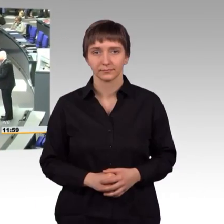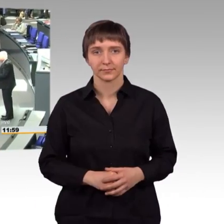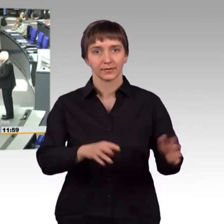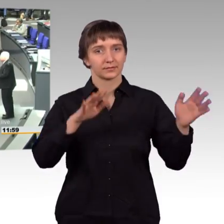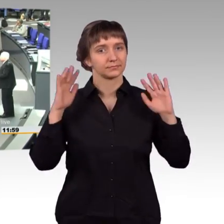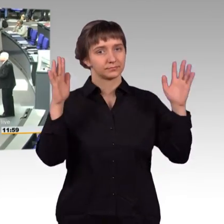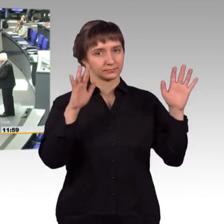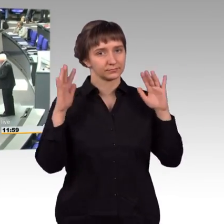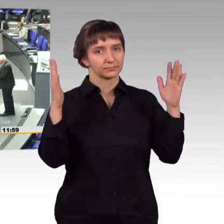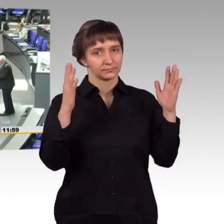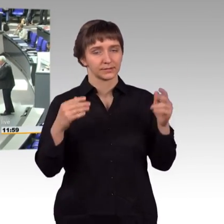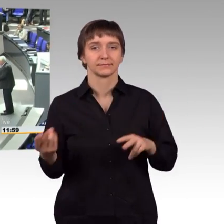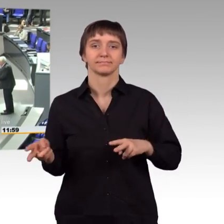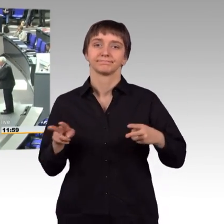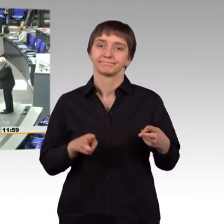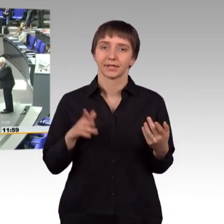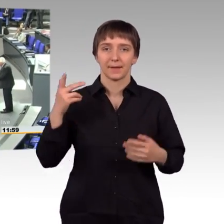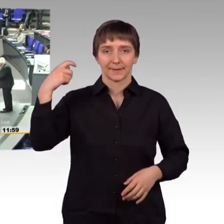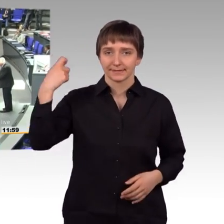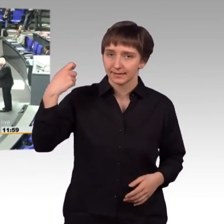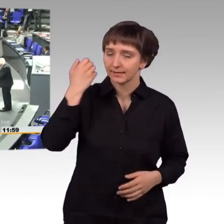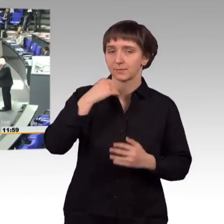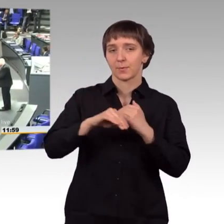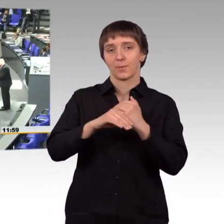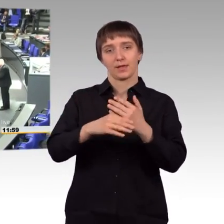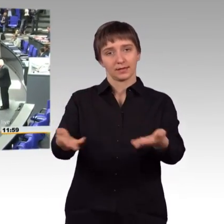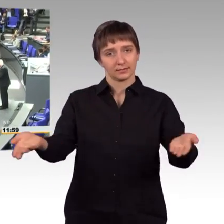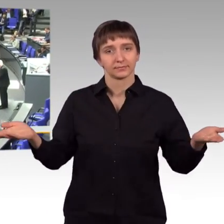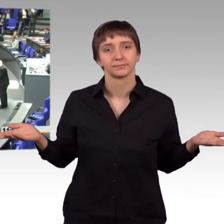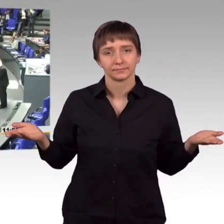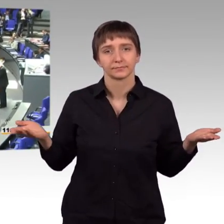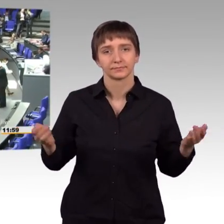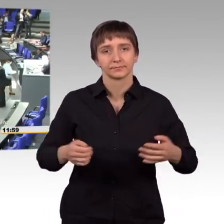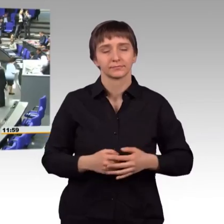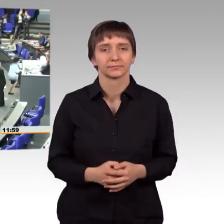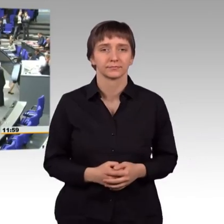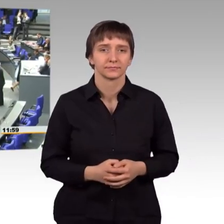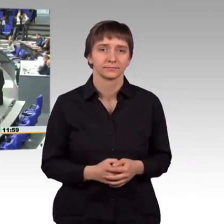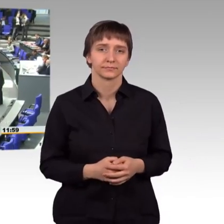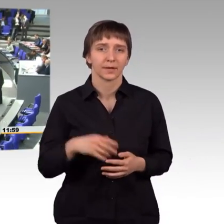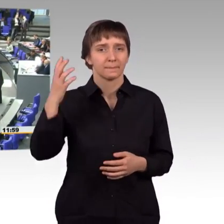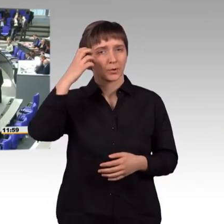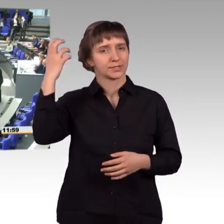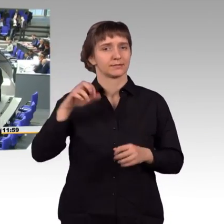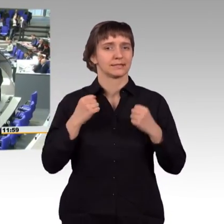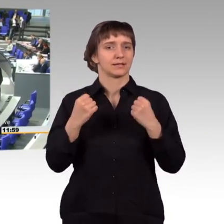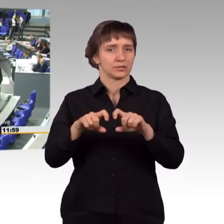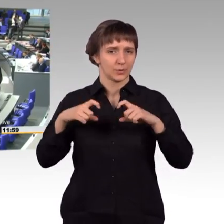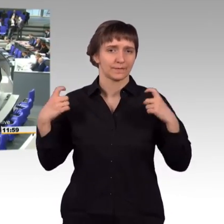Herr Präsident, liebe Kolleginnen und Kollegen, die Eindrücke von der Münchner Sicherheitskonferenz sind in der Tat ernüchternd.